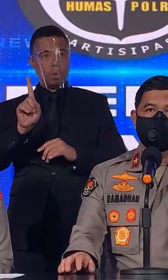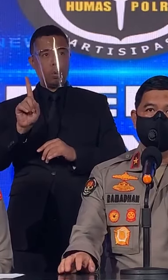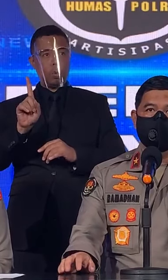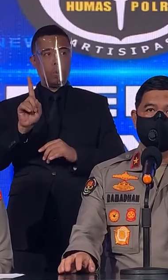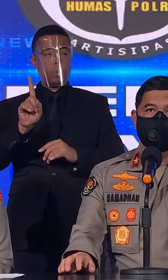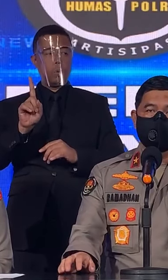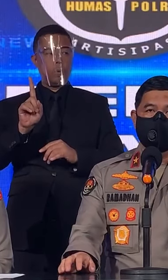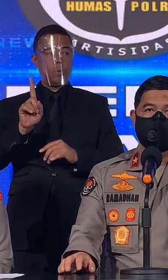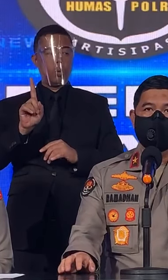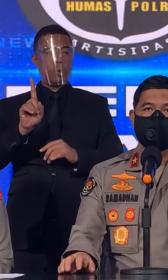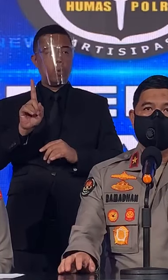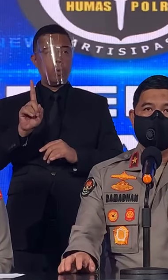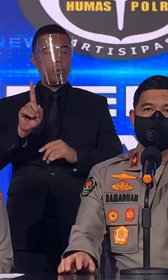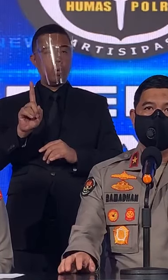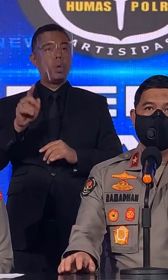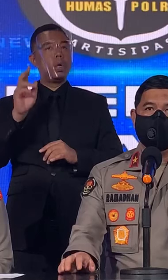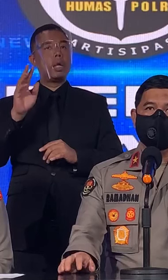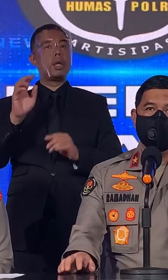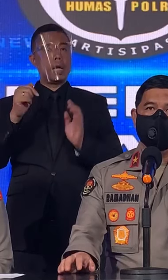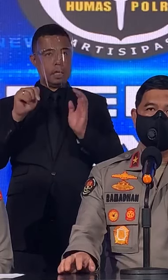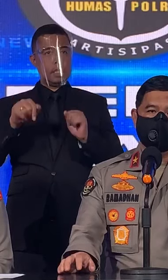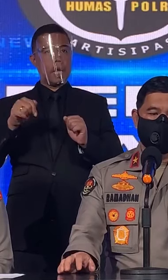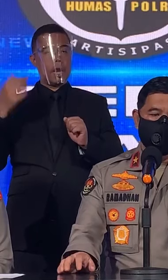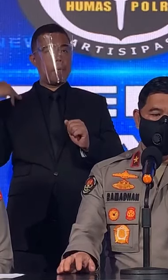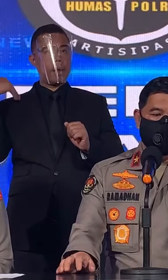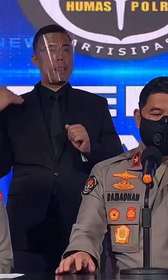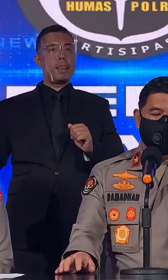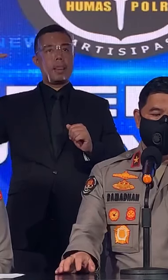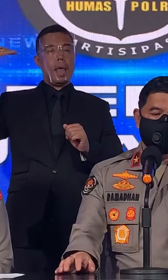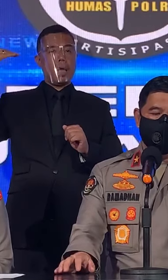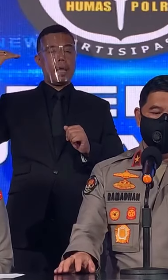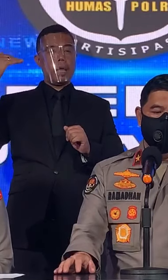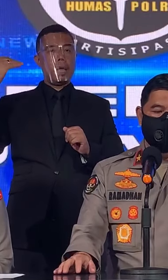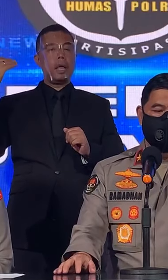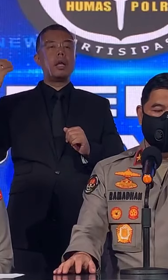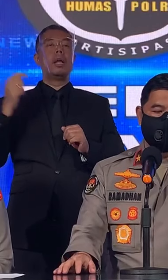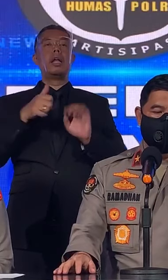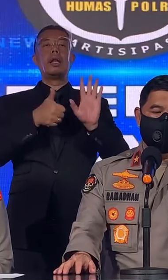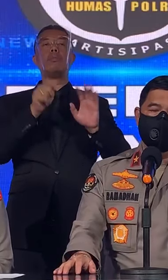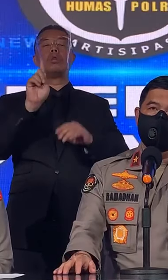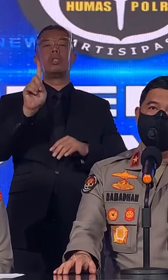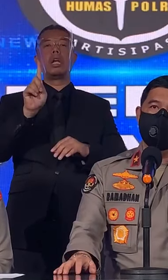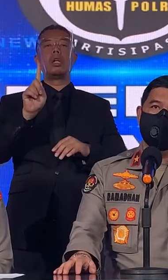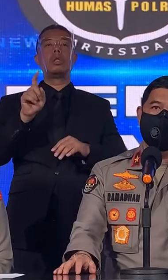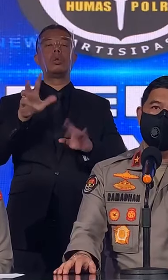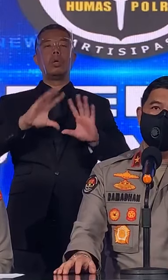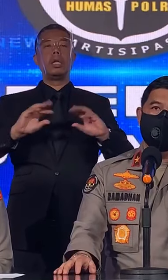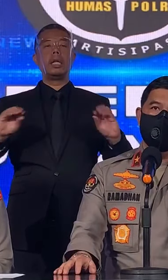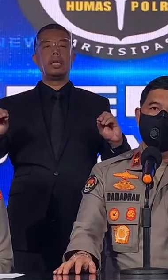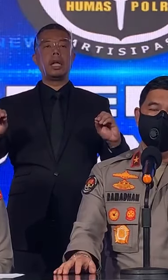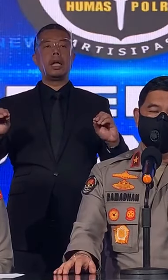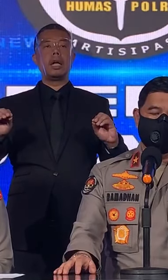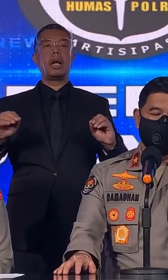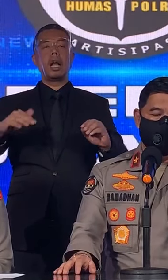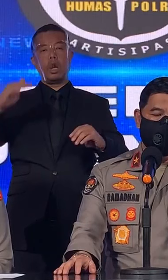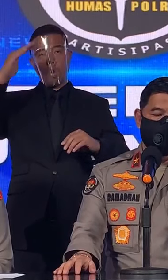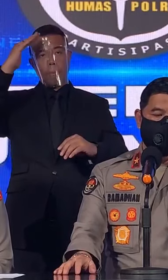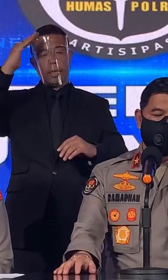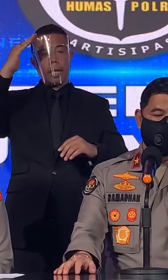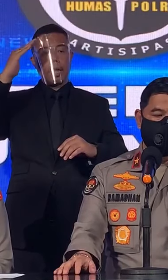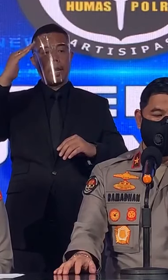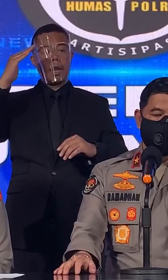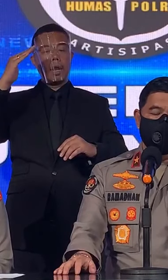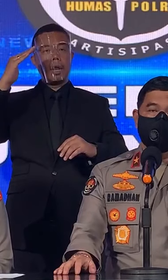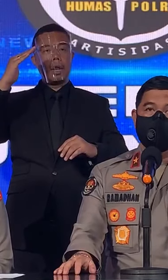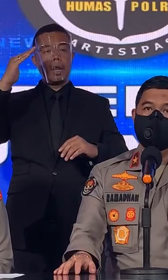Yang naik pangkat Kombes 61 diantaranya dilakukan Upacara